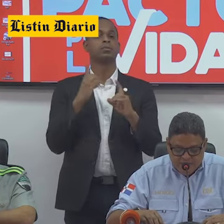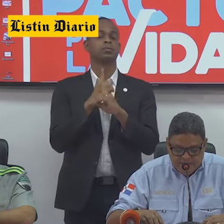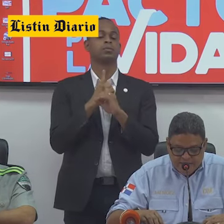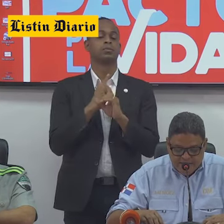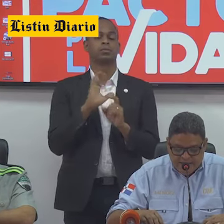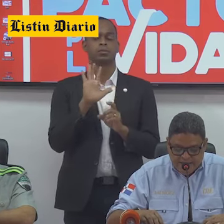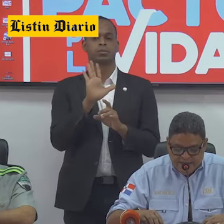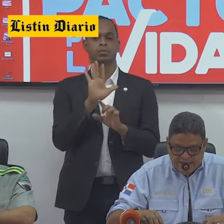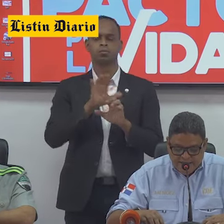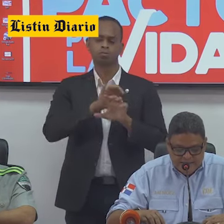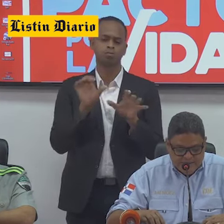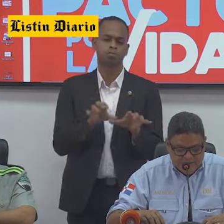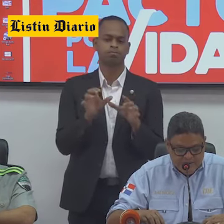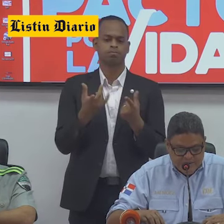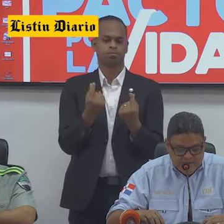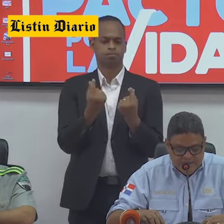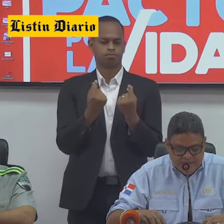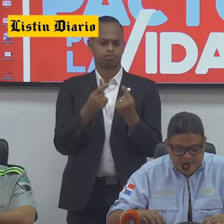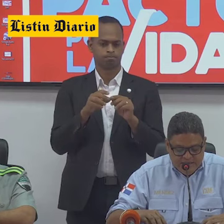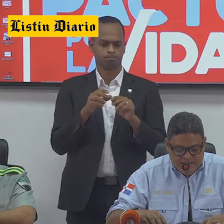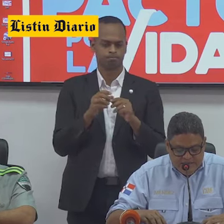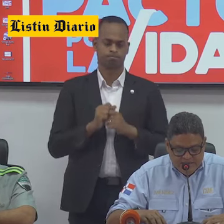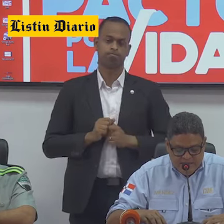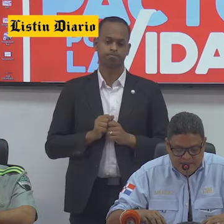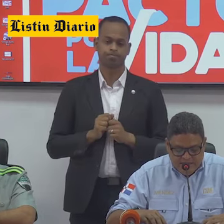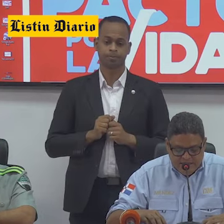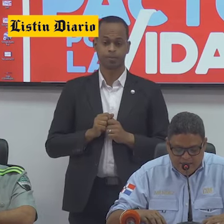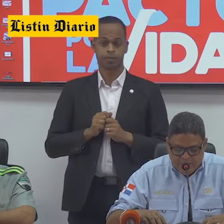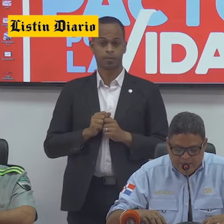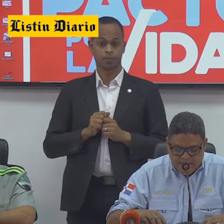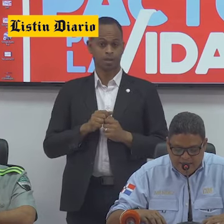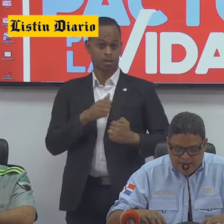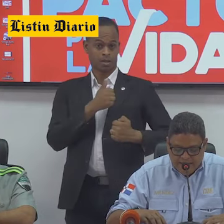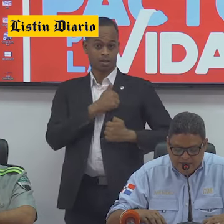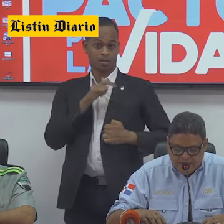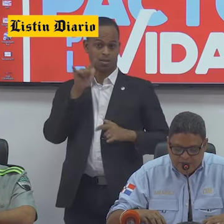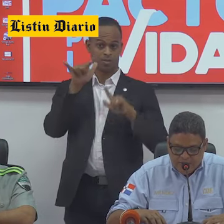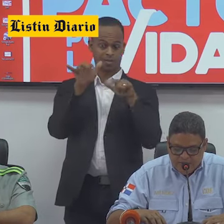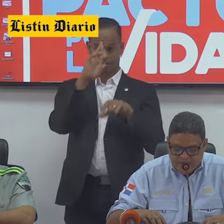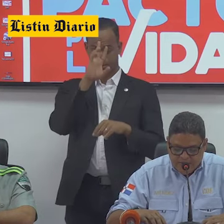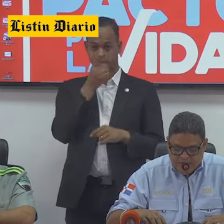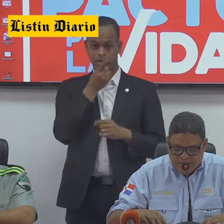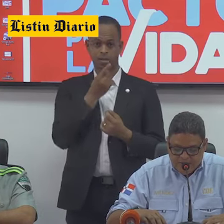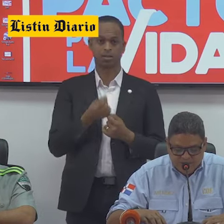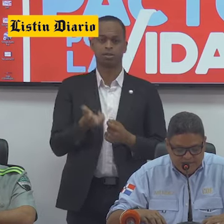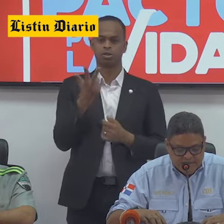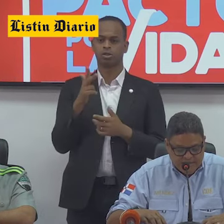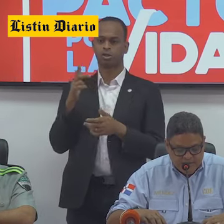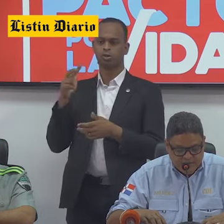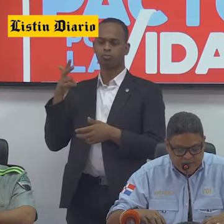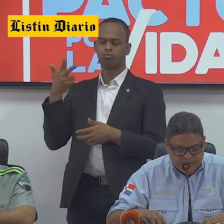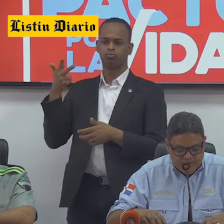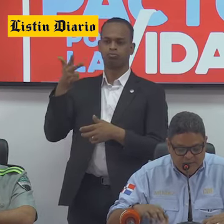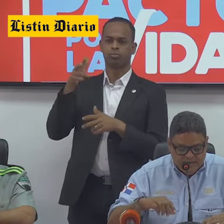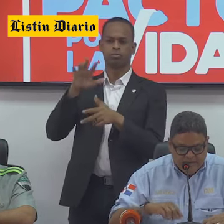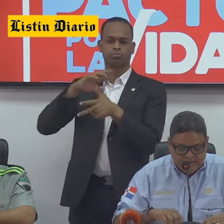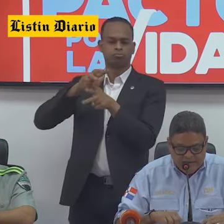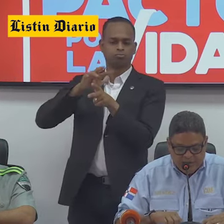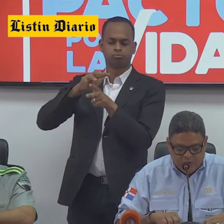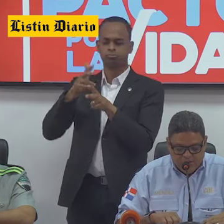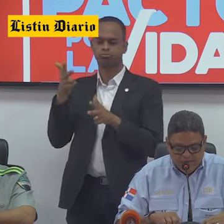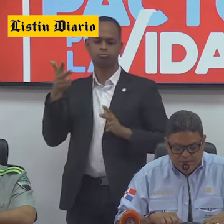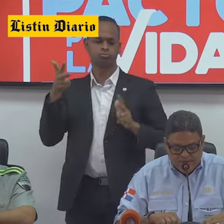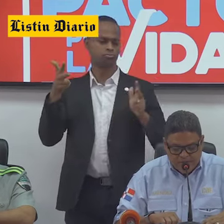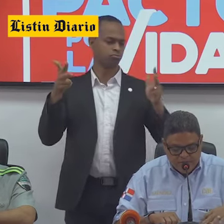de sus fuerzas, ha realizado las siguientes misiones. La Fuerza Aérea de la República Dominicana ha realizado tres misiones aéreas consistentes en supervisión en